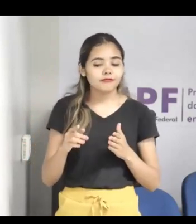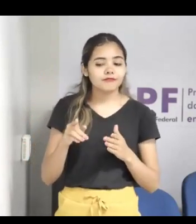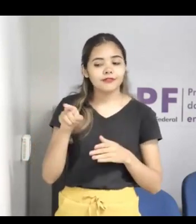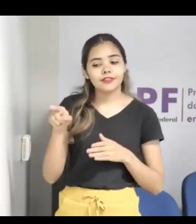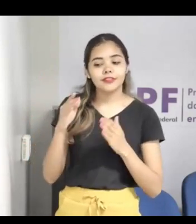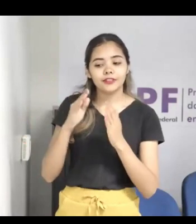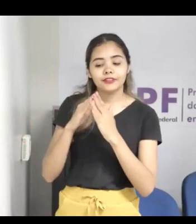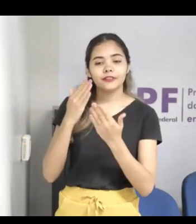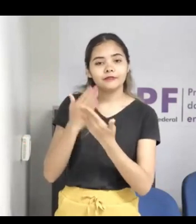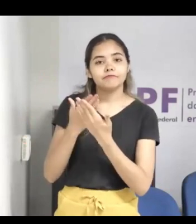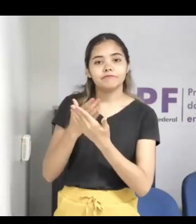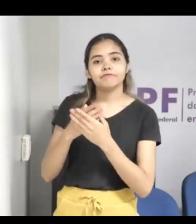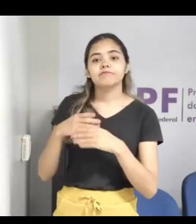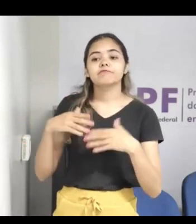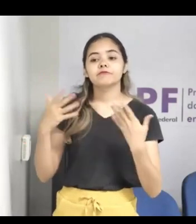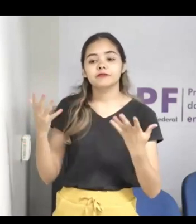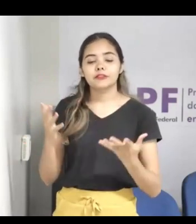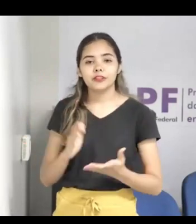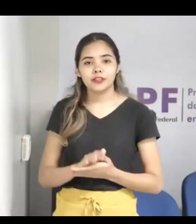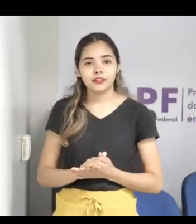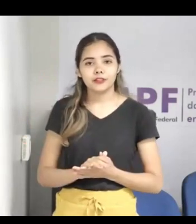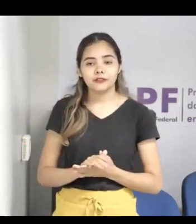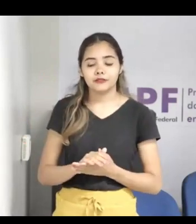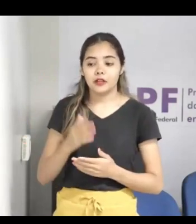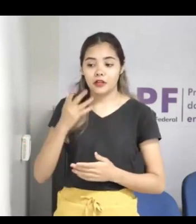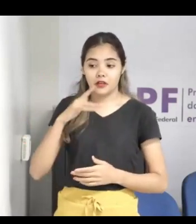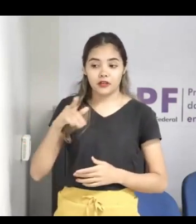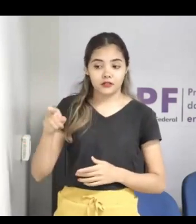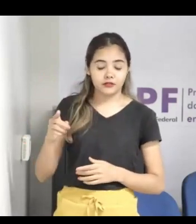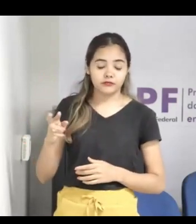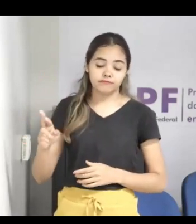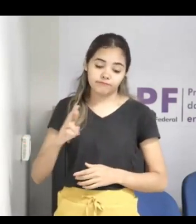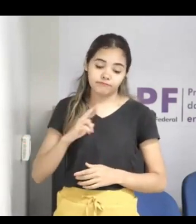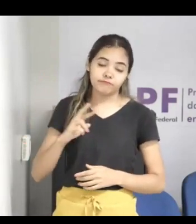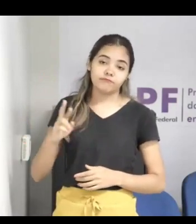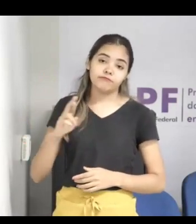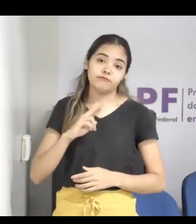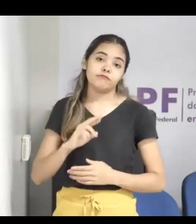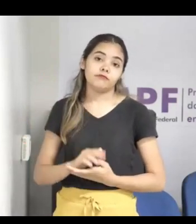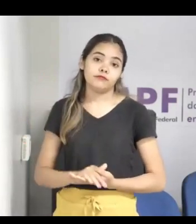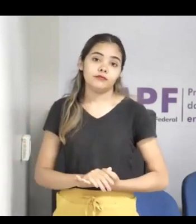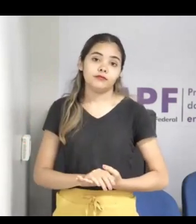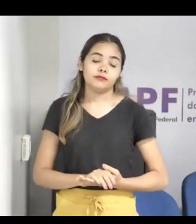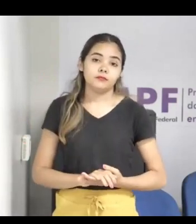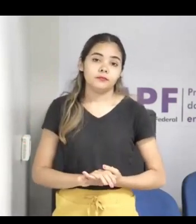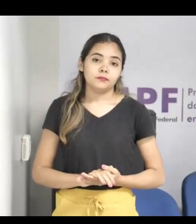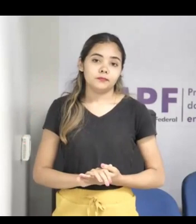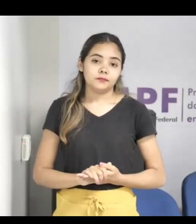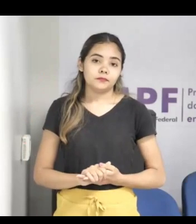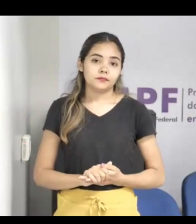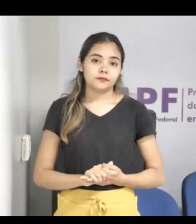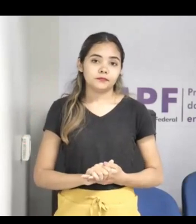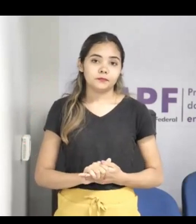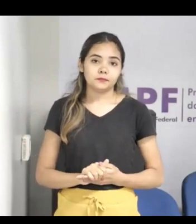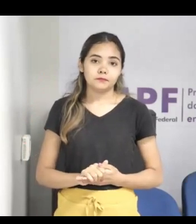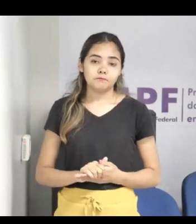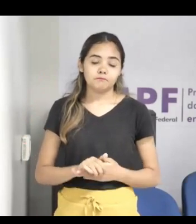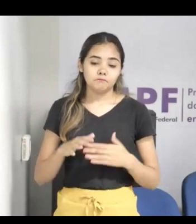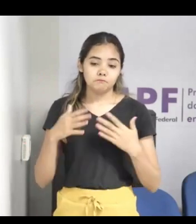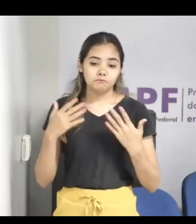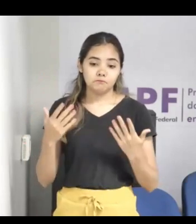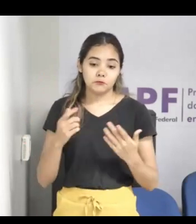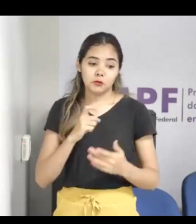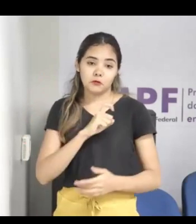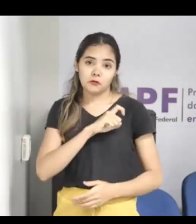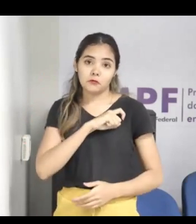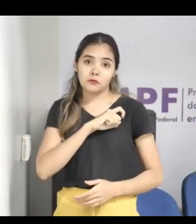existem milhares de casos em que a criança vai respondendo, e até adolescentes, não só crianças, e chega um ponto em que o criminoso já